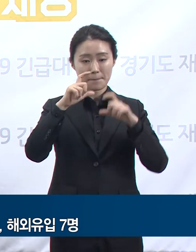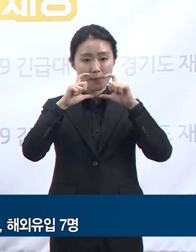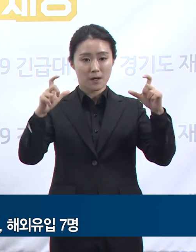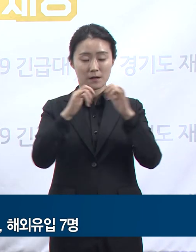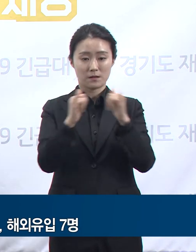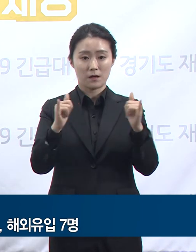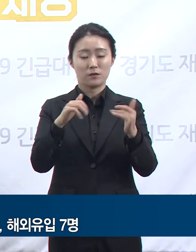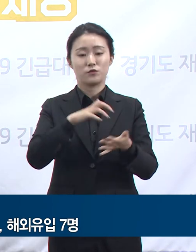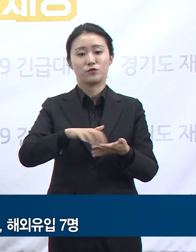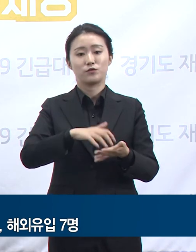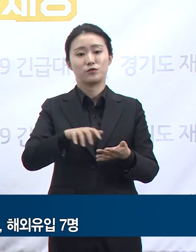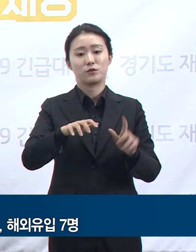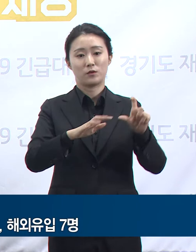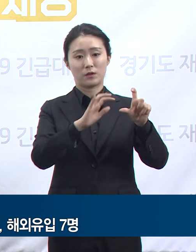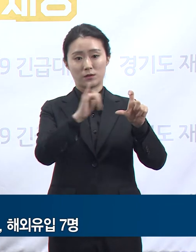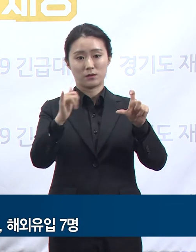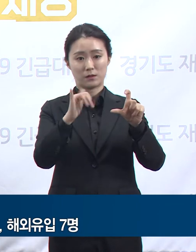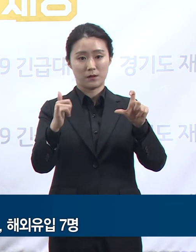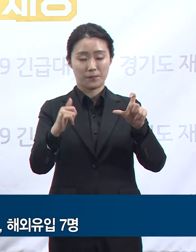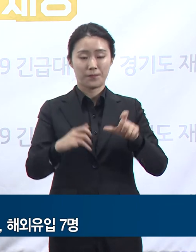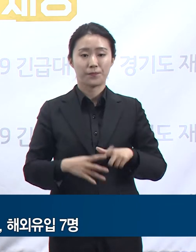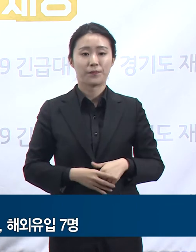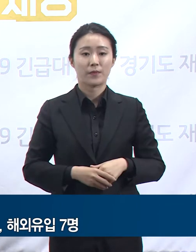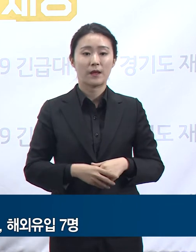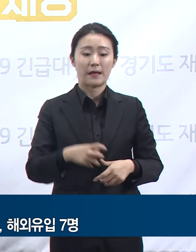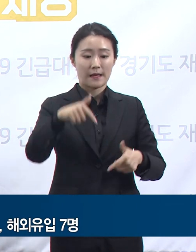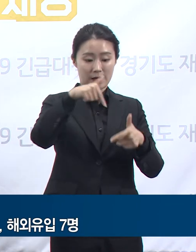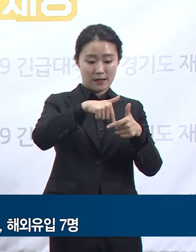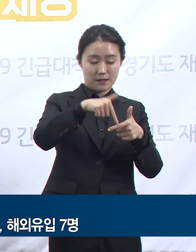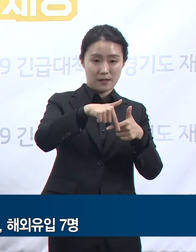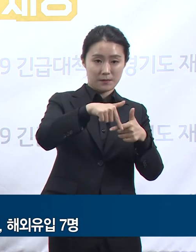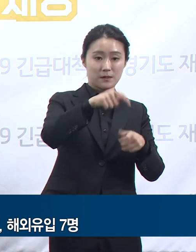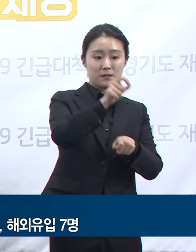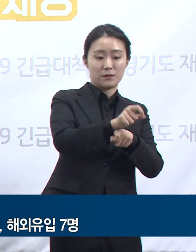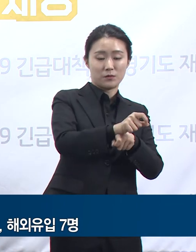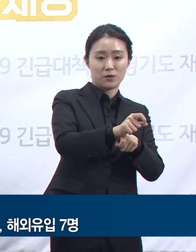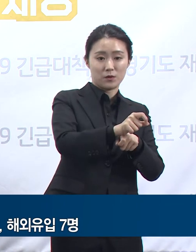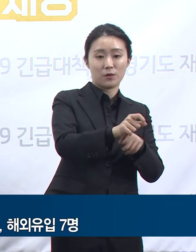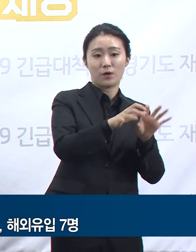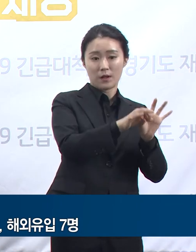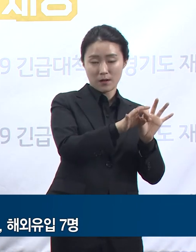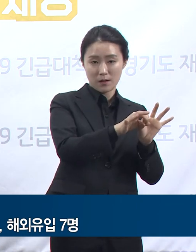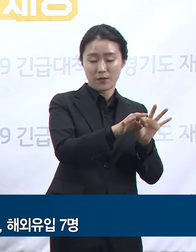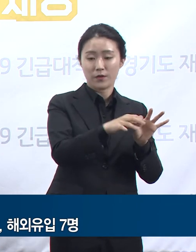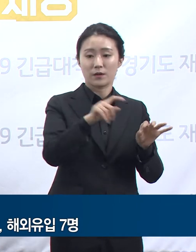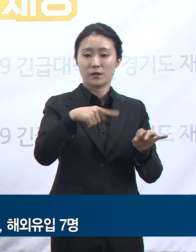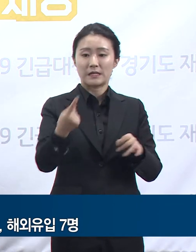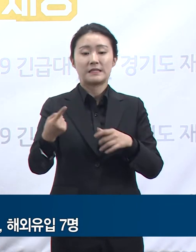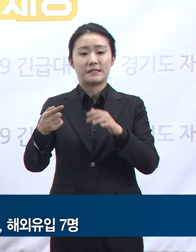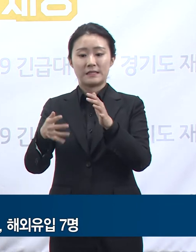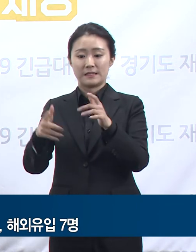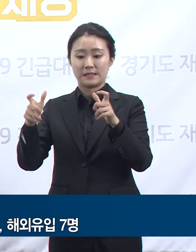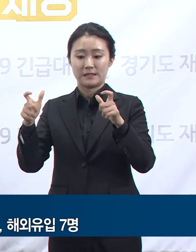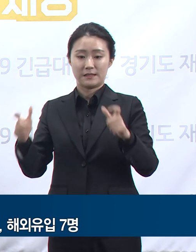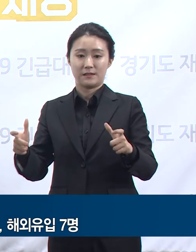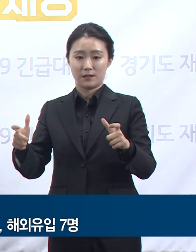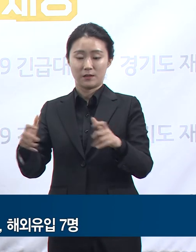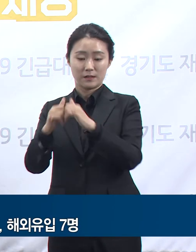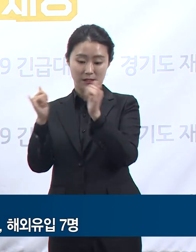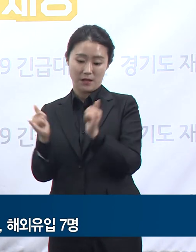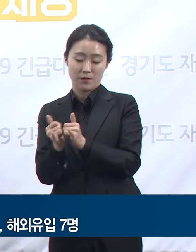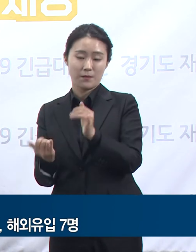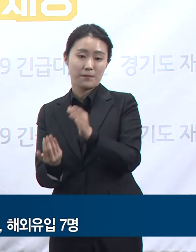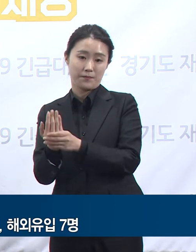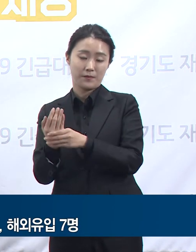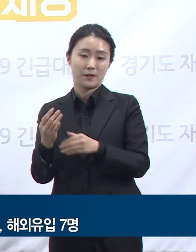관련 5명, 지역사회 발생 3명, 해외 유입 7명입니다. 먼저 서울 강남 사무실 관련 확진 상황입니다.